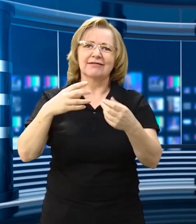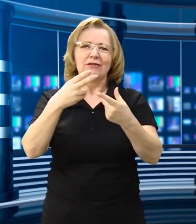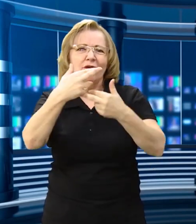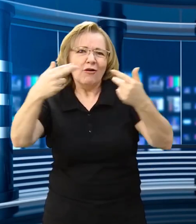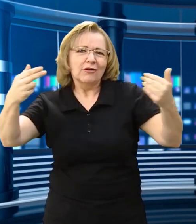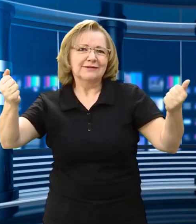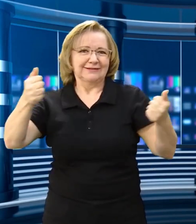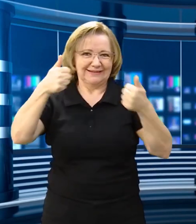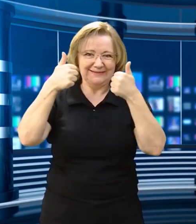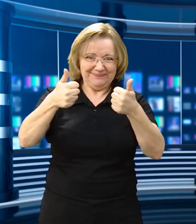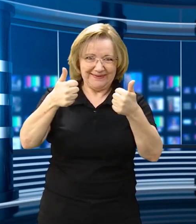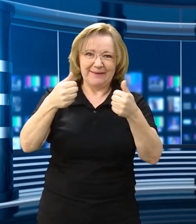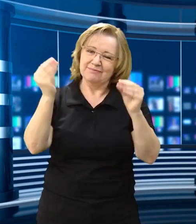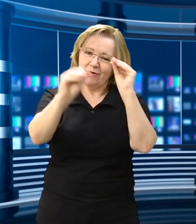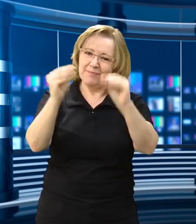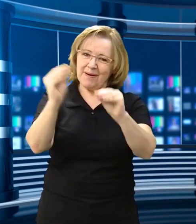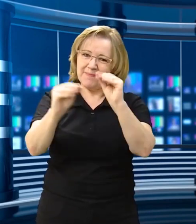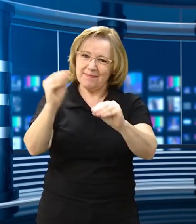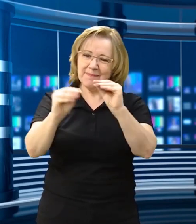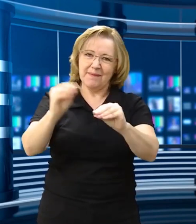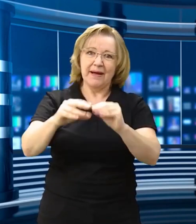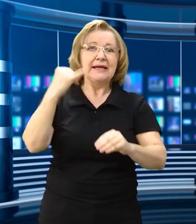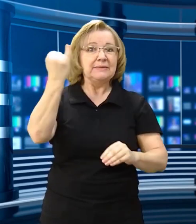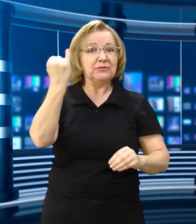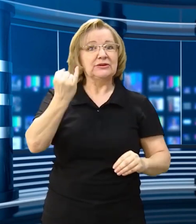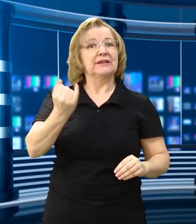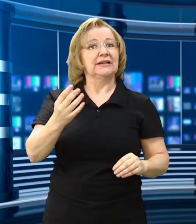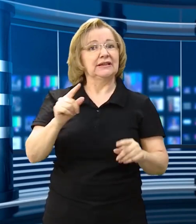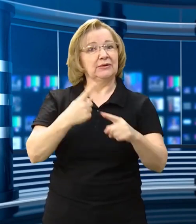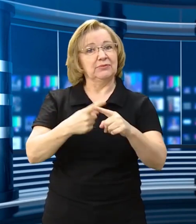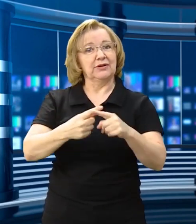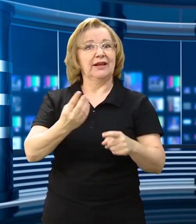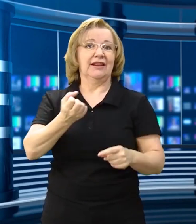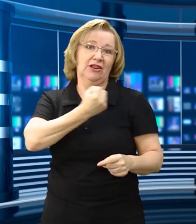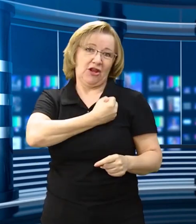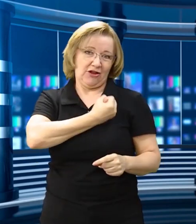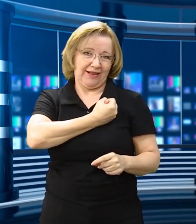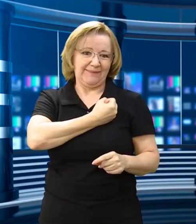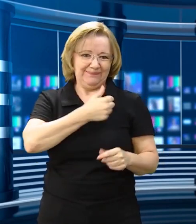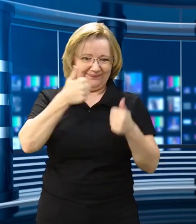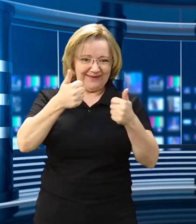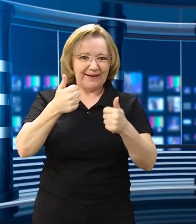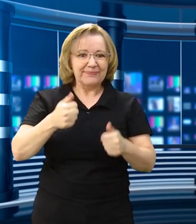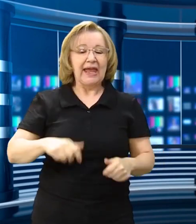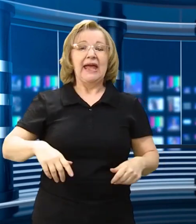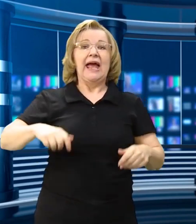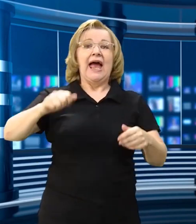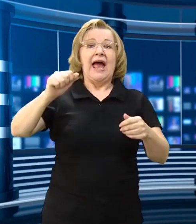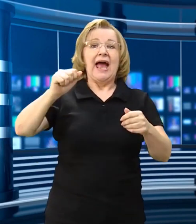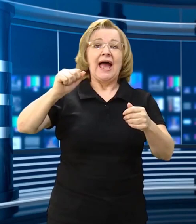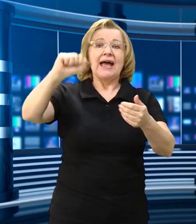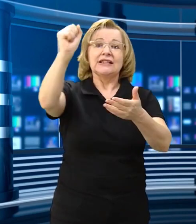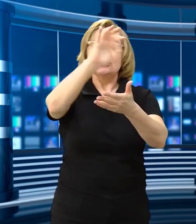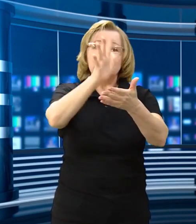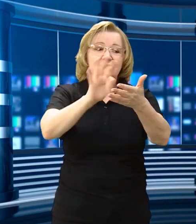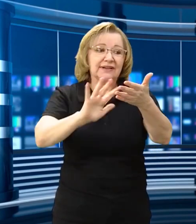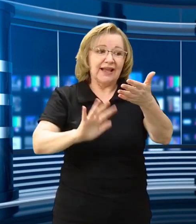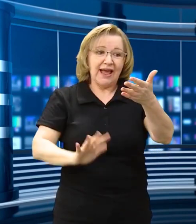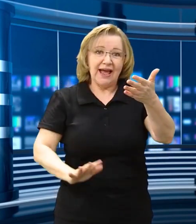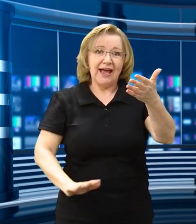Vamos procurar na internet, pesquisar e colocar lá com relação ao Congresso de Milão. Isso vale